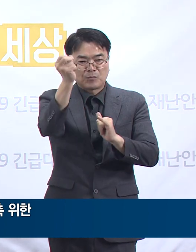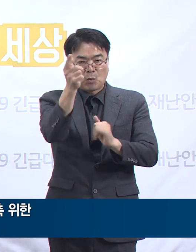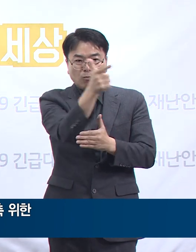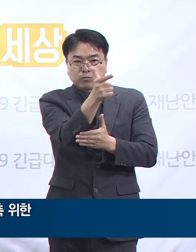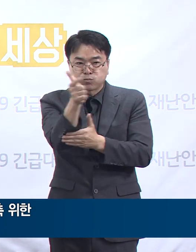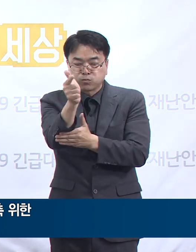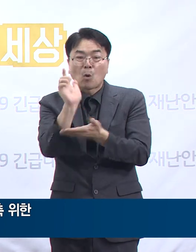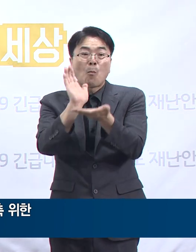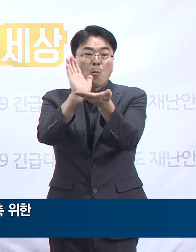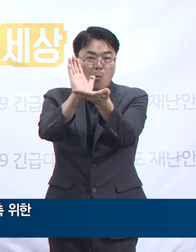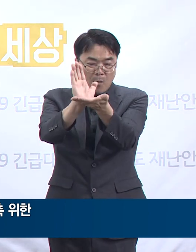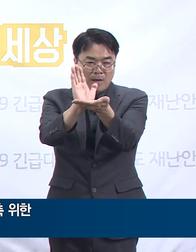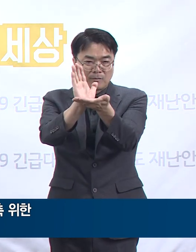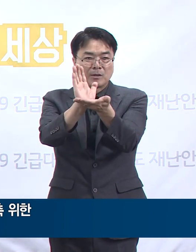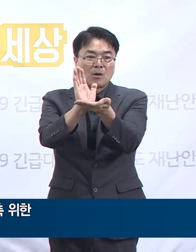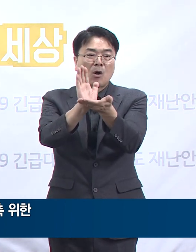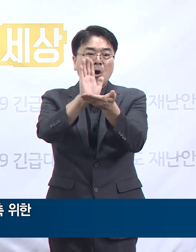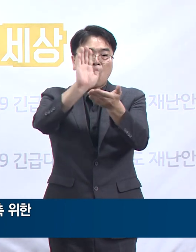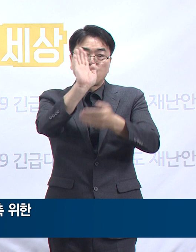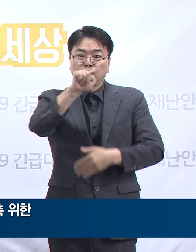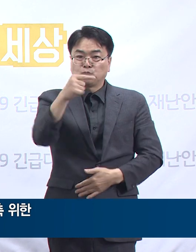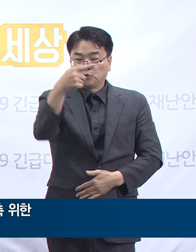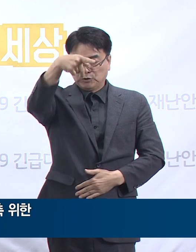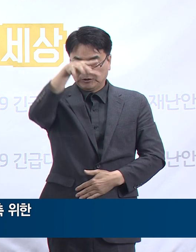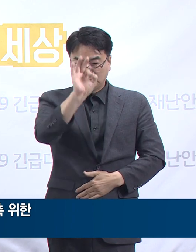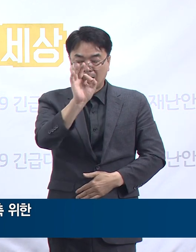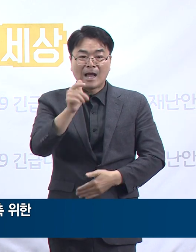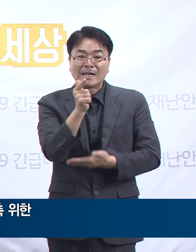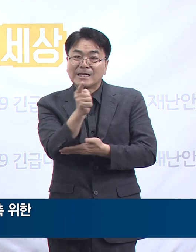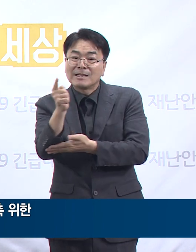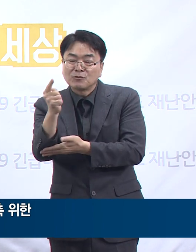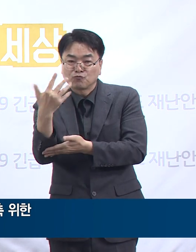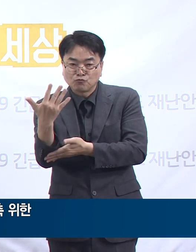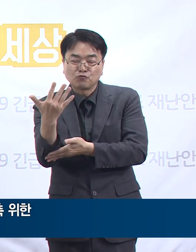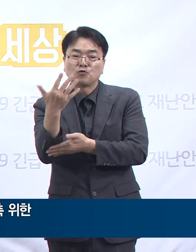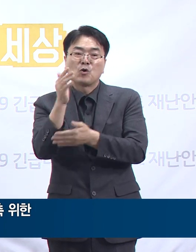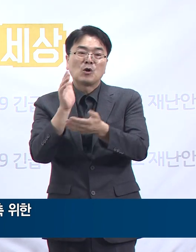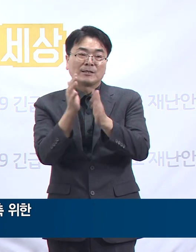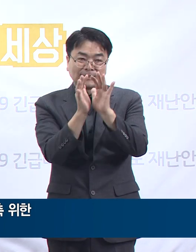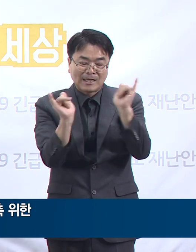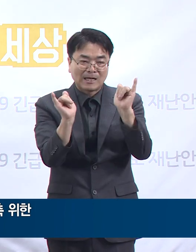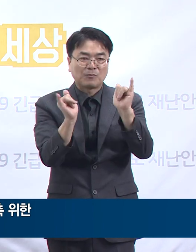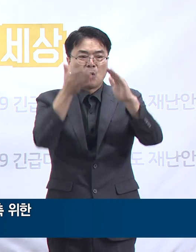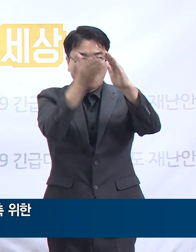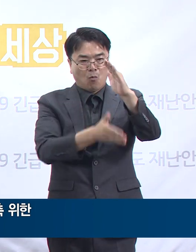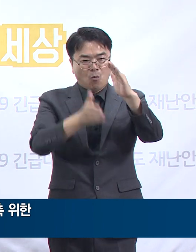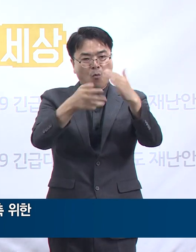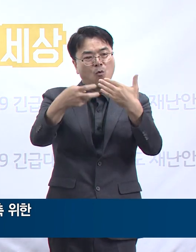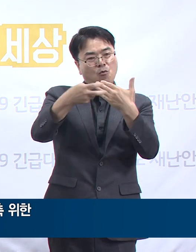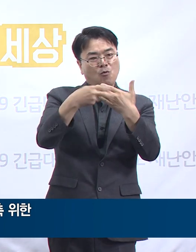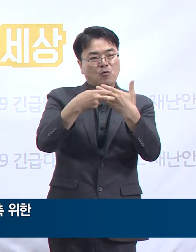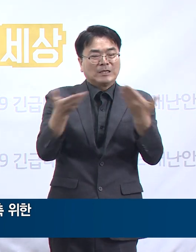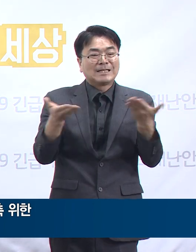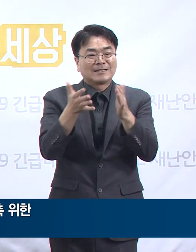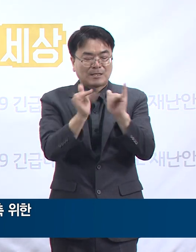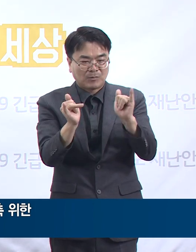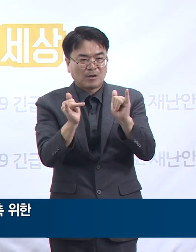분당소방서 경기도의료원 안성병원 분당서울대학교병원 경기도공공보건유료지원단이 참여하였고